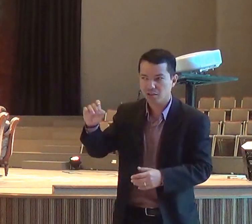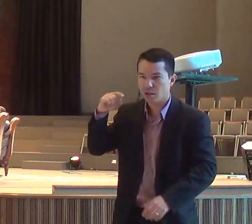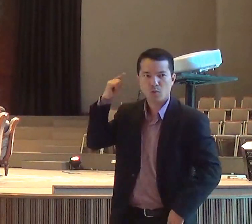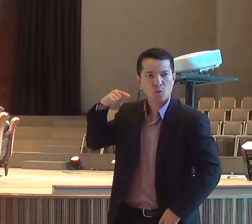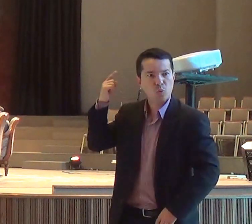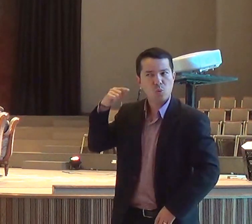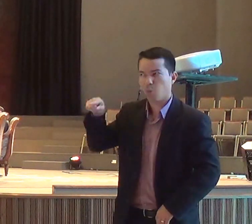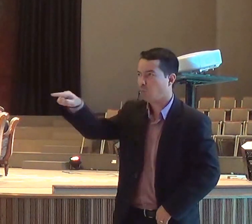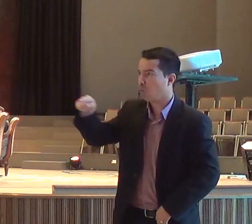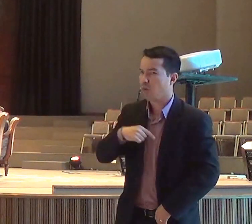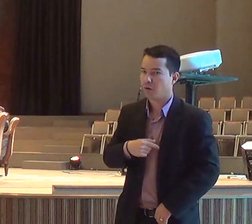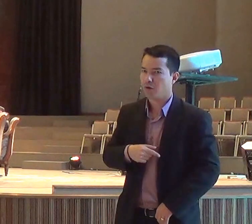rapaz, você está, em outro mundo,